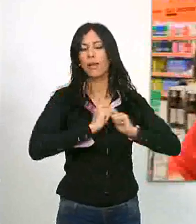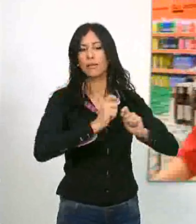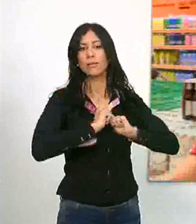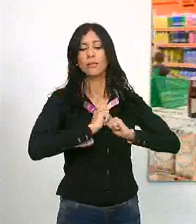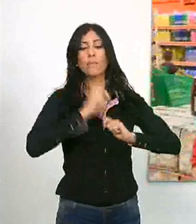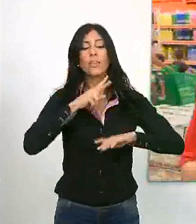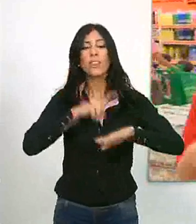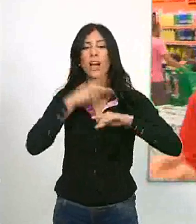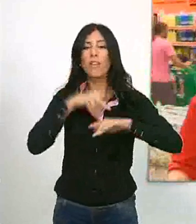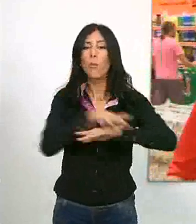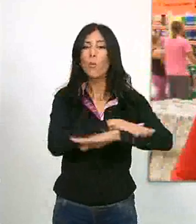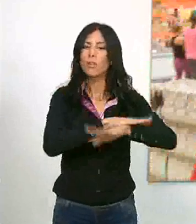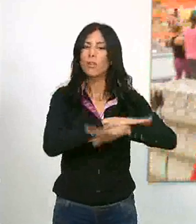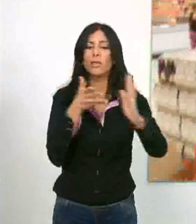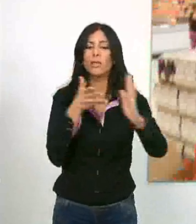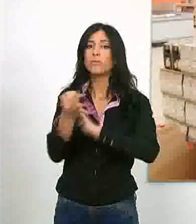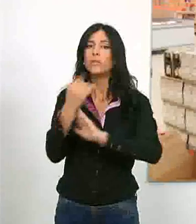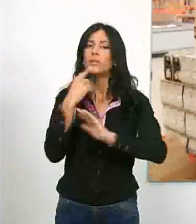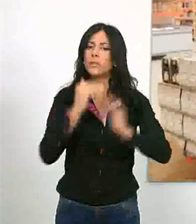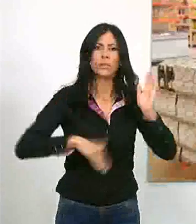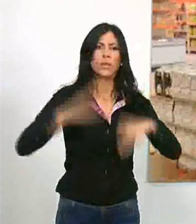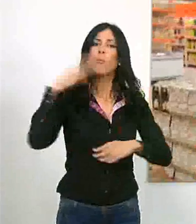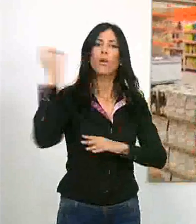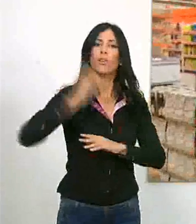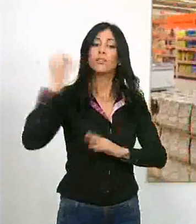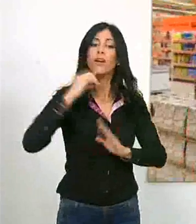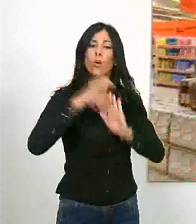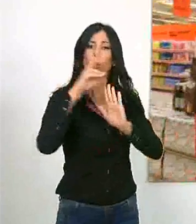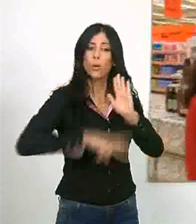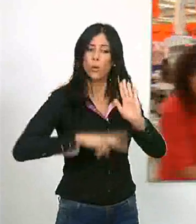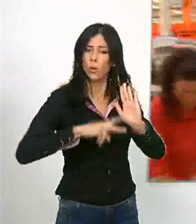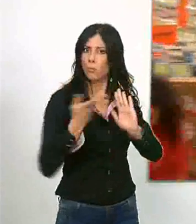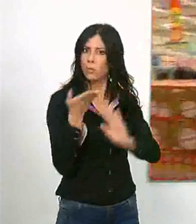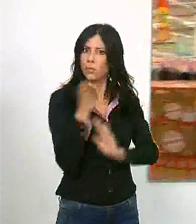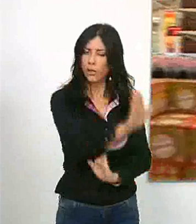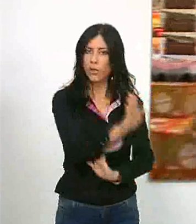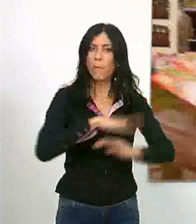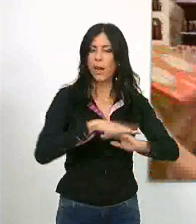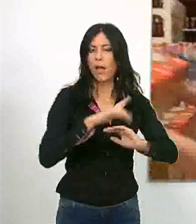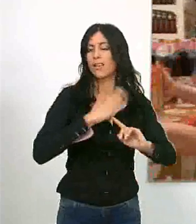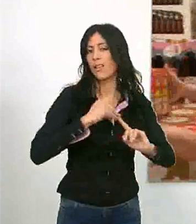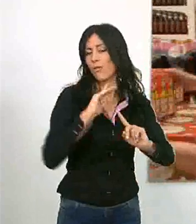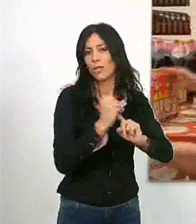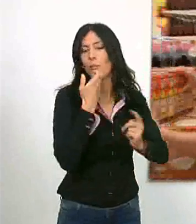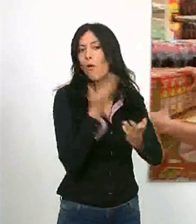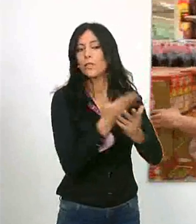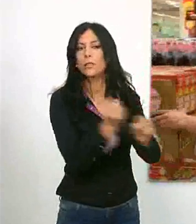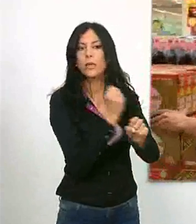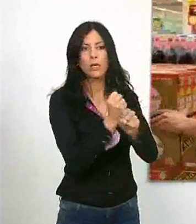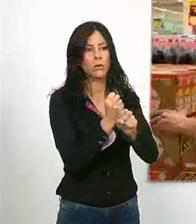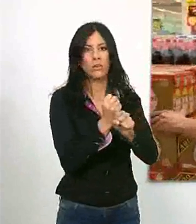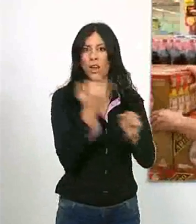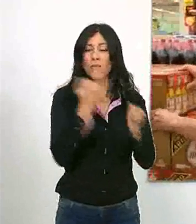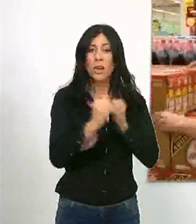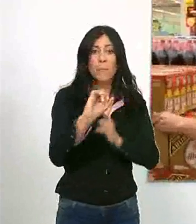La delegada municipal señaló que un gran porcentaje de los currículos que se presentan a ofertas de empleo